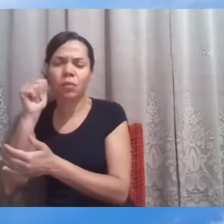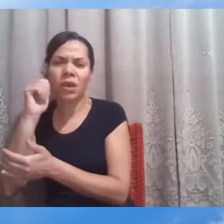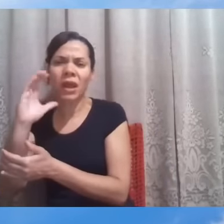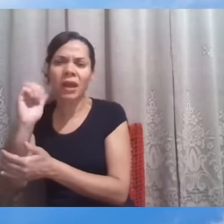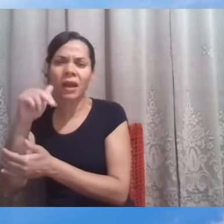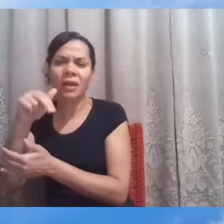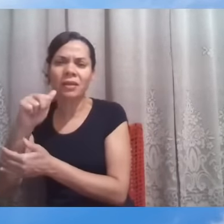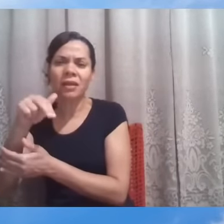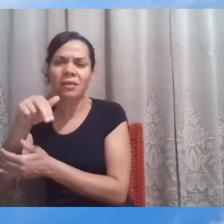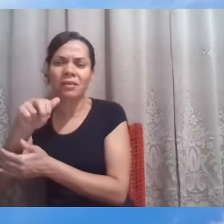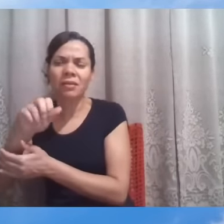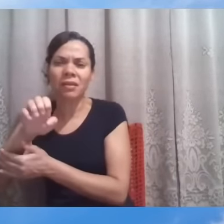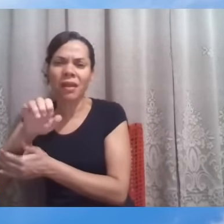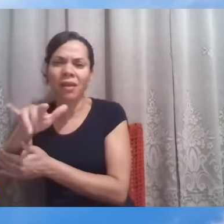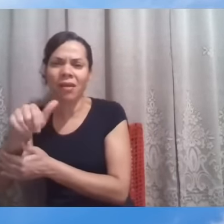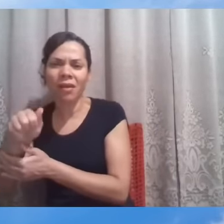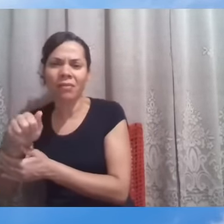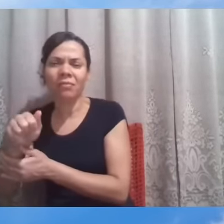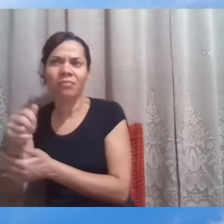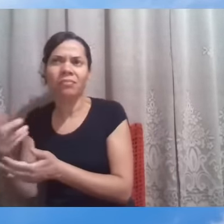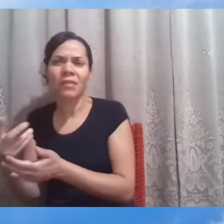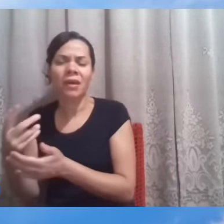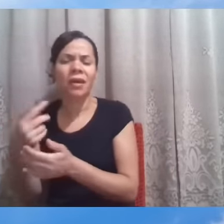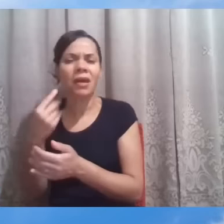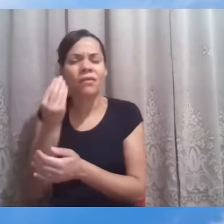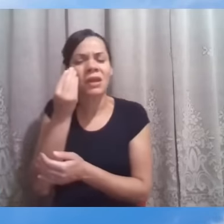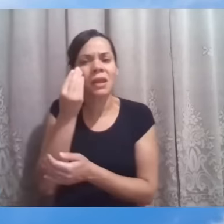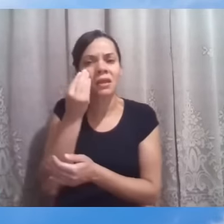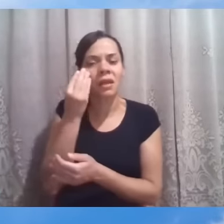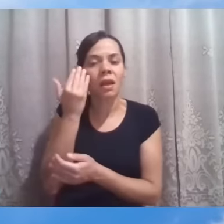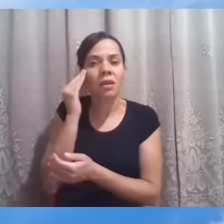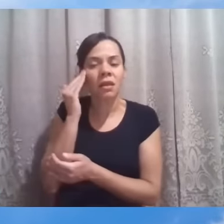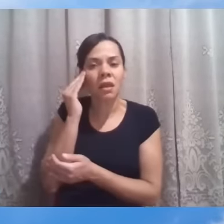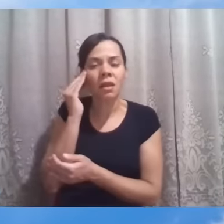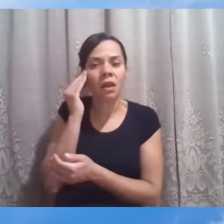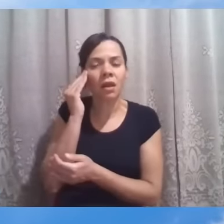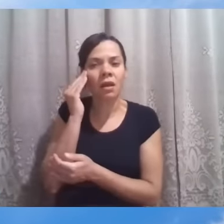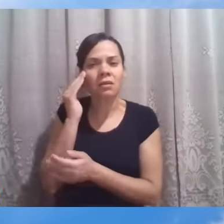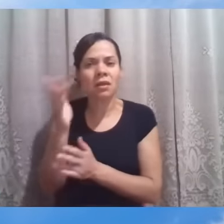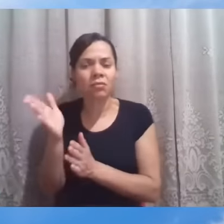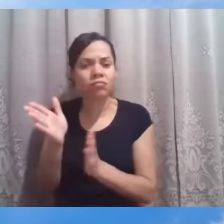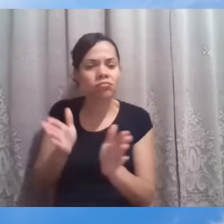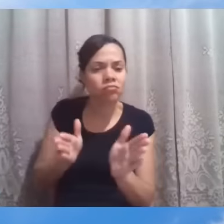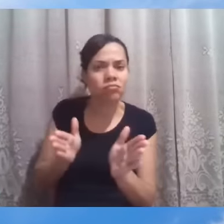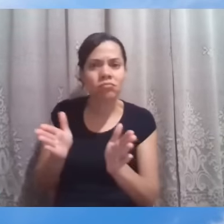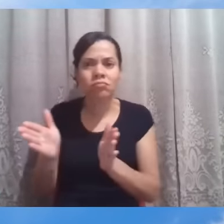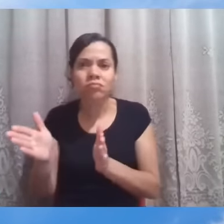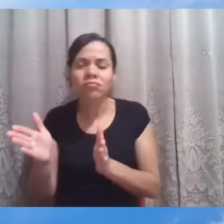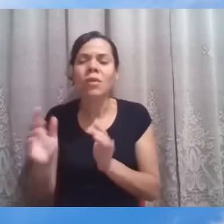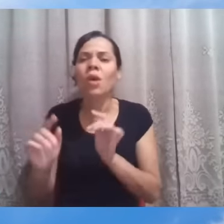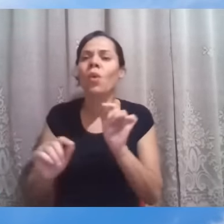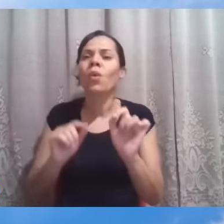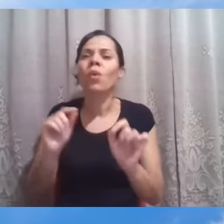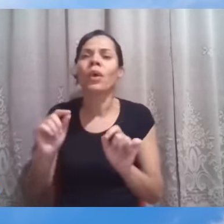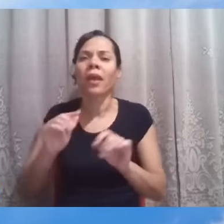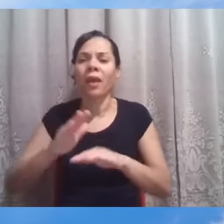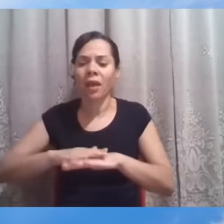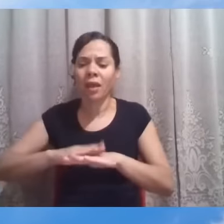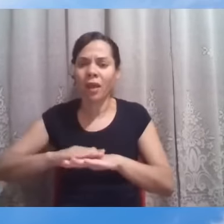estava vivendo. Vamos buscar entender essa dinâmica do que aqui se opera